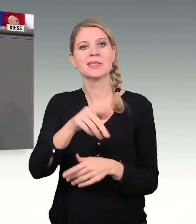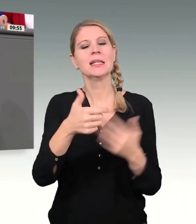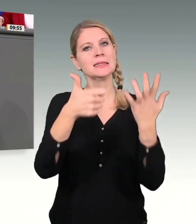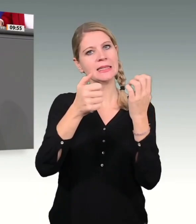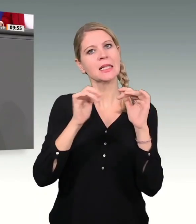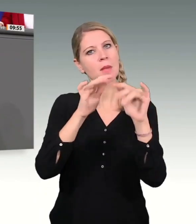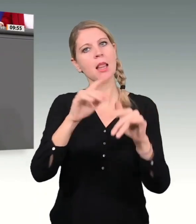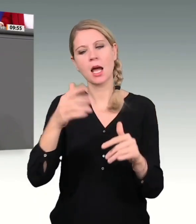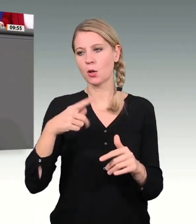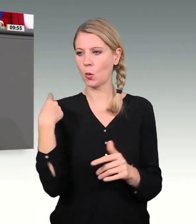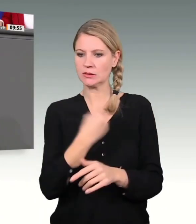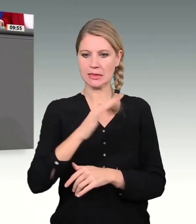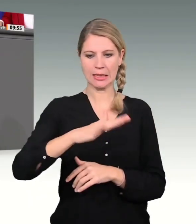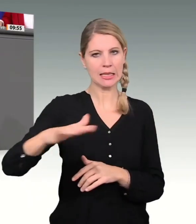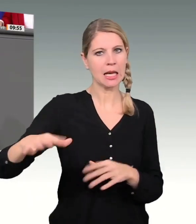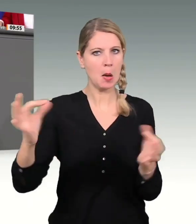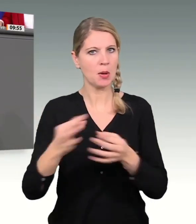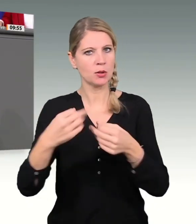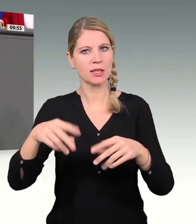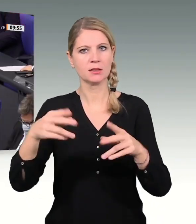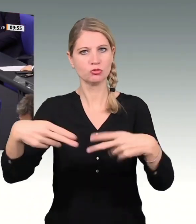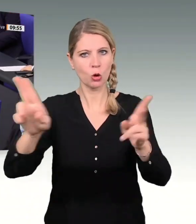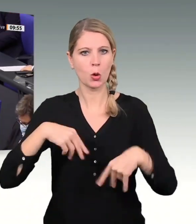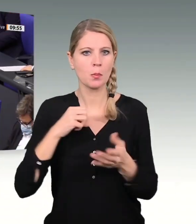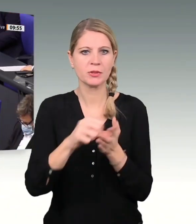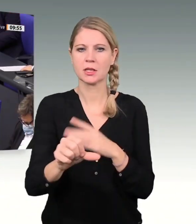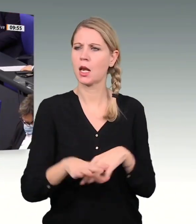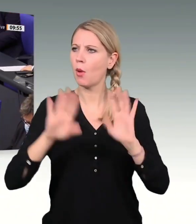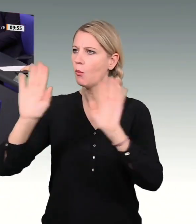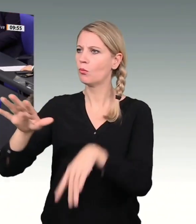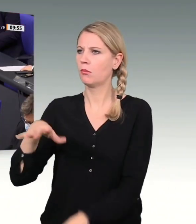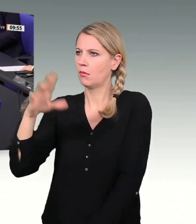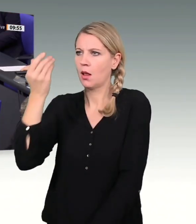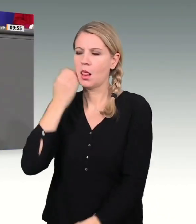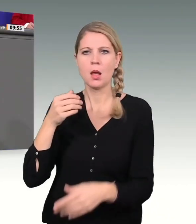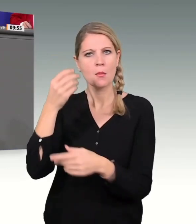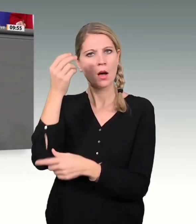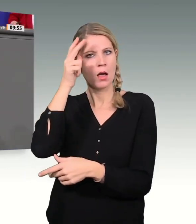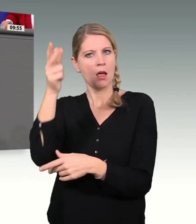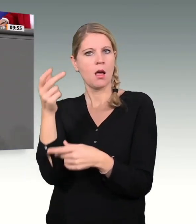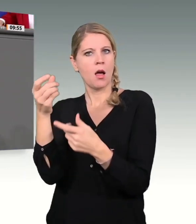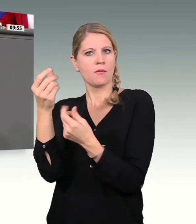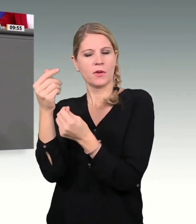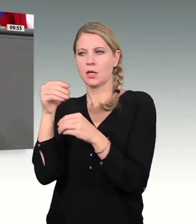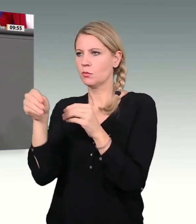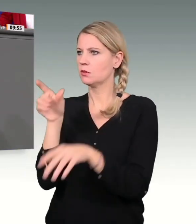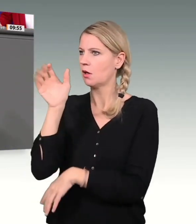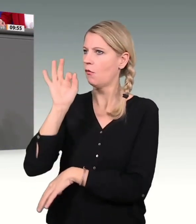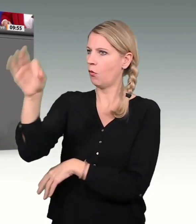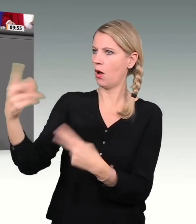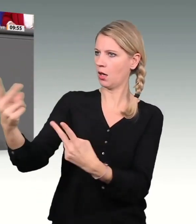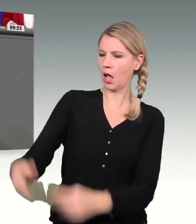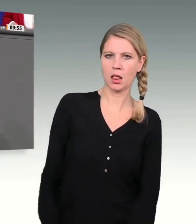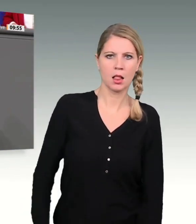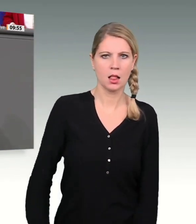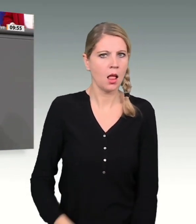Das aber, sehr geehrter Herr Finanzminister, ficht Sie offenbar nicht an. Sie wollen diese 60 Milliarden Euro Schulden trotzdem aufnehmen.